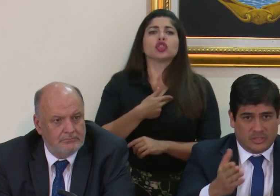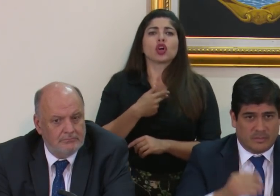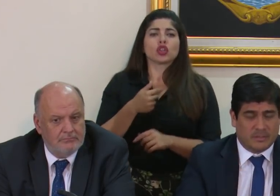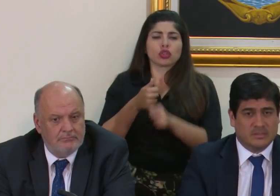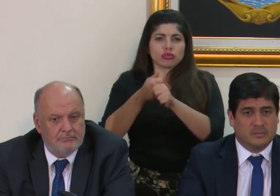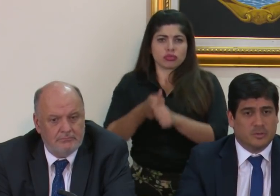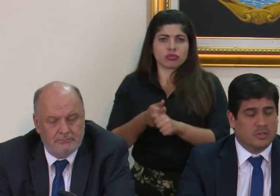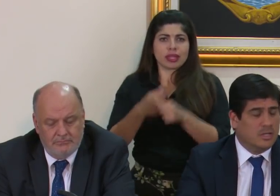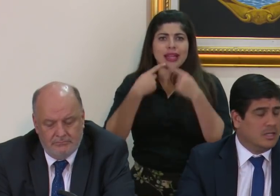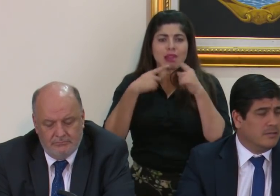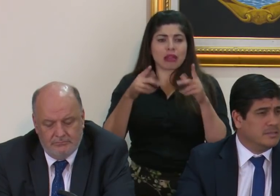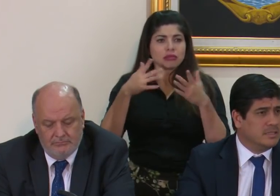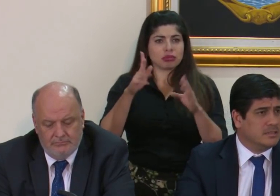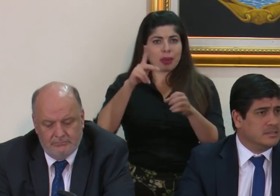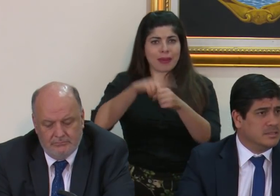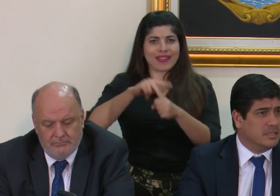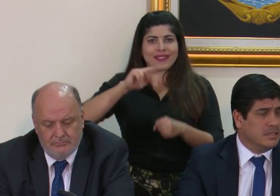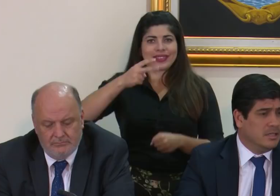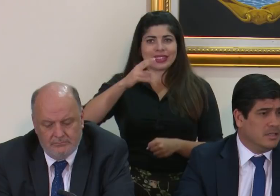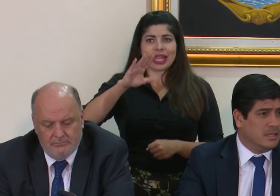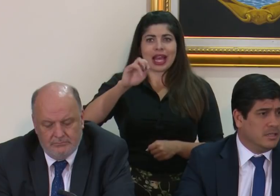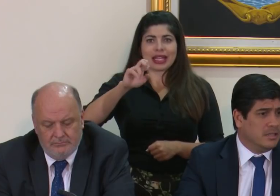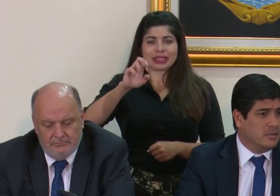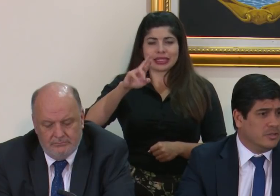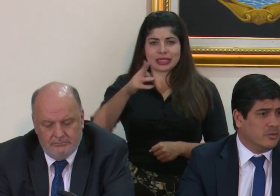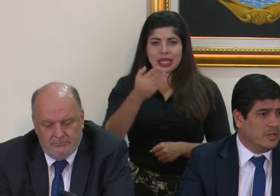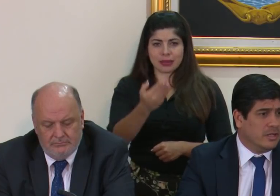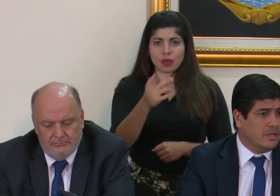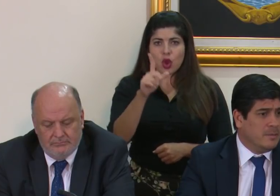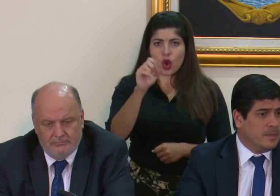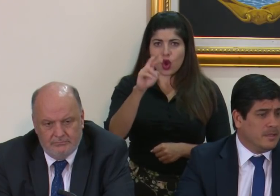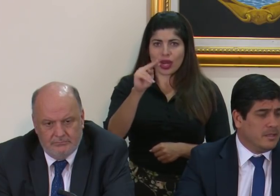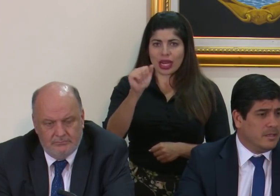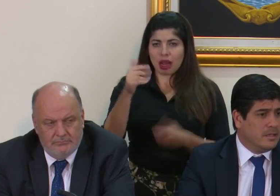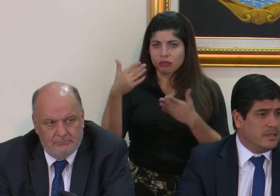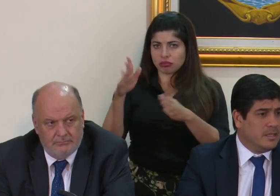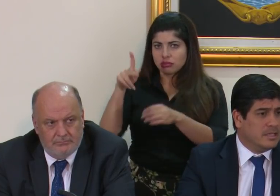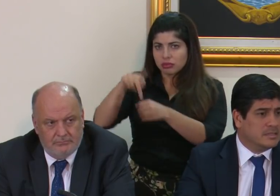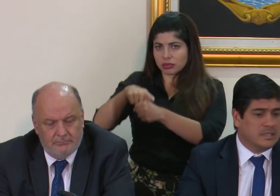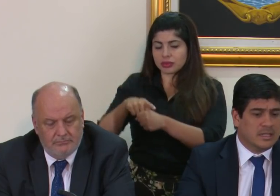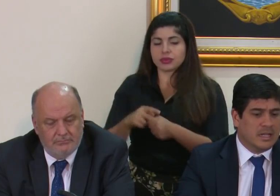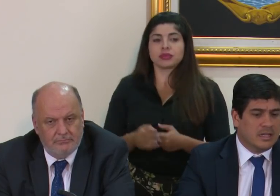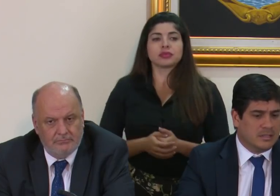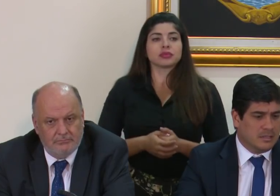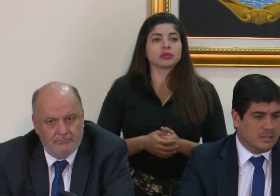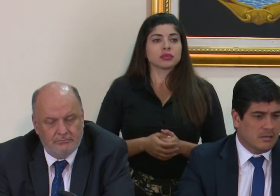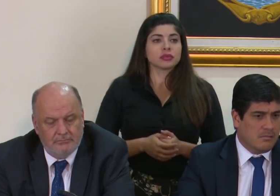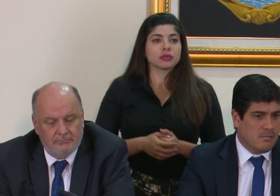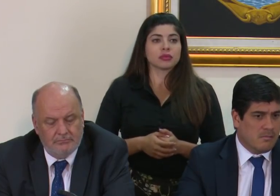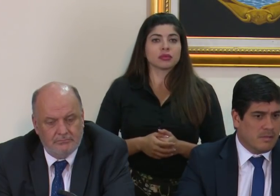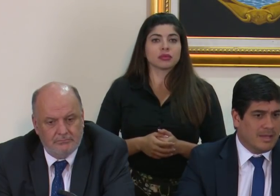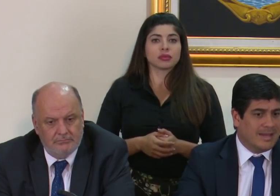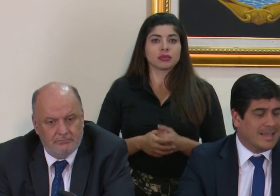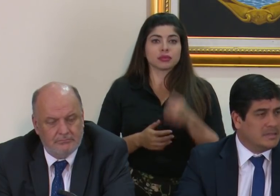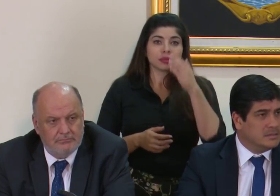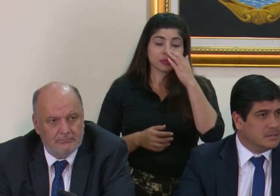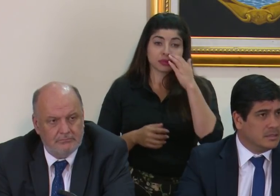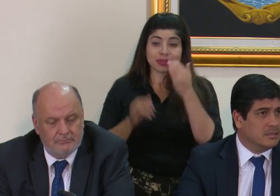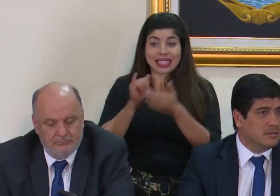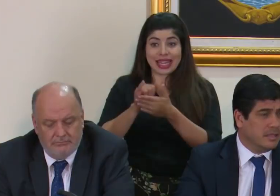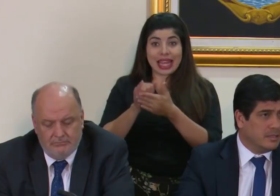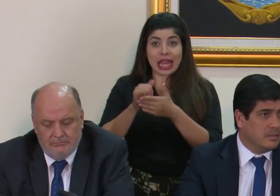declaración. Allá participó la vicecanciller, doña Lorena. Y ese es el